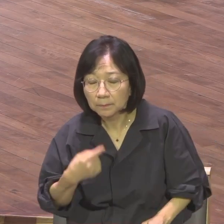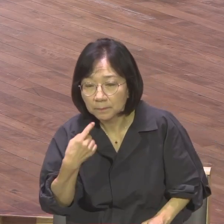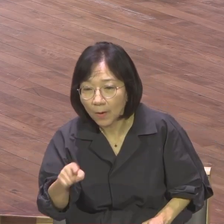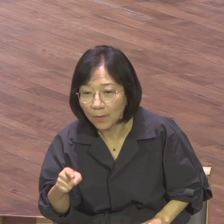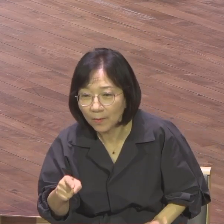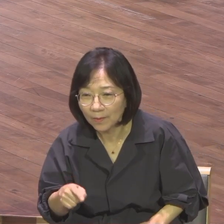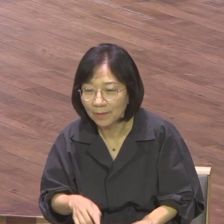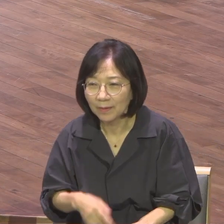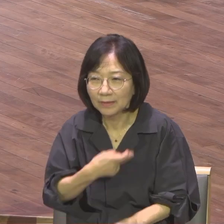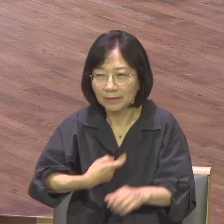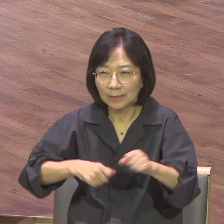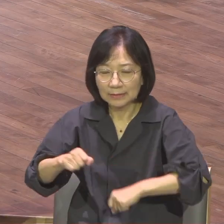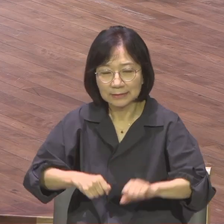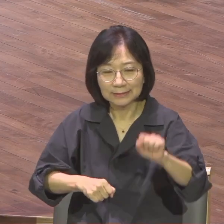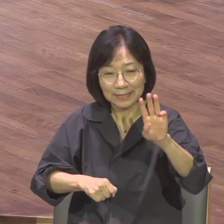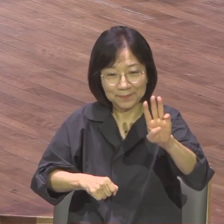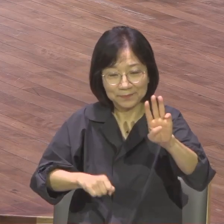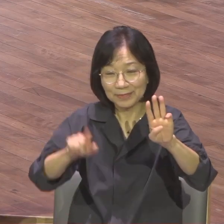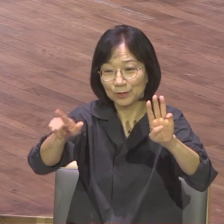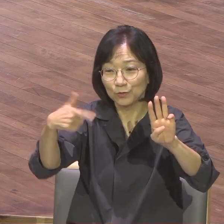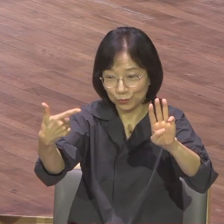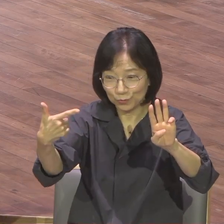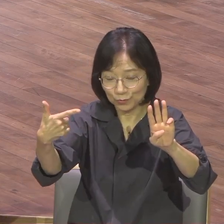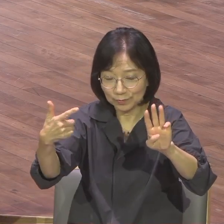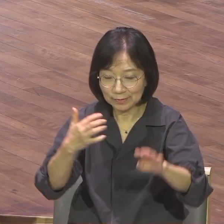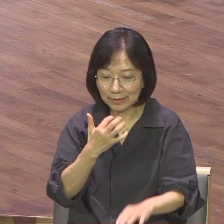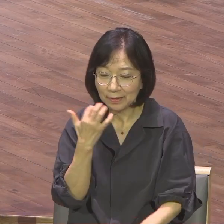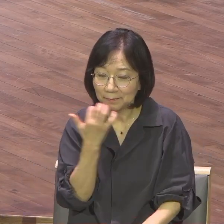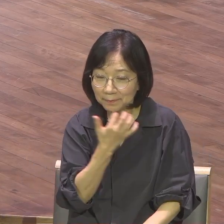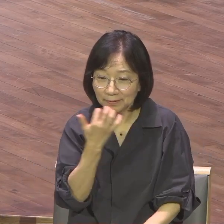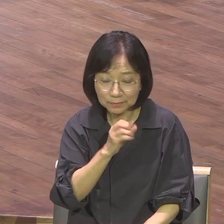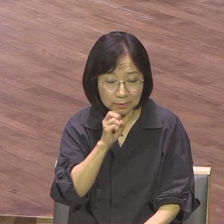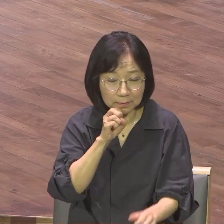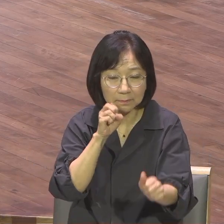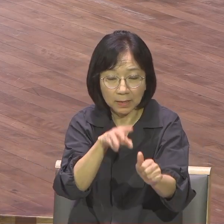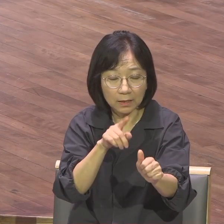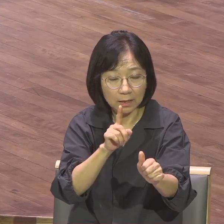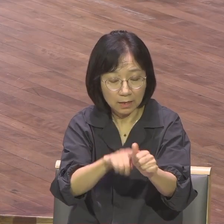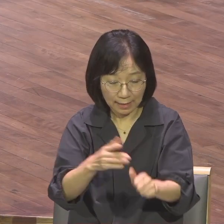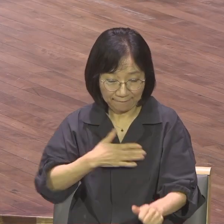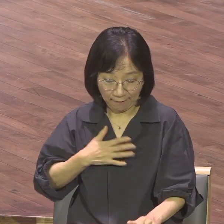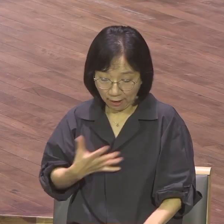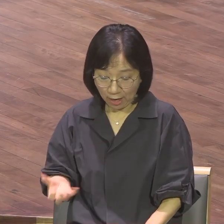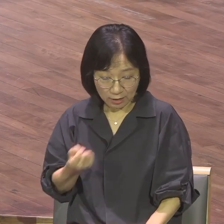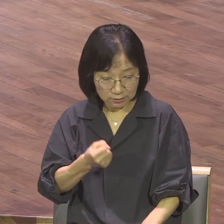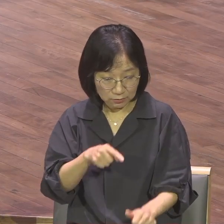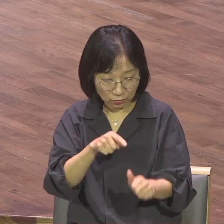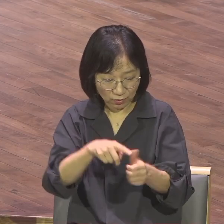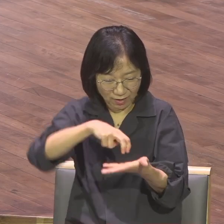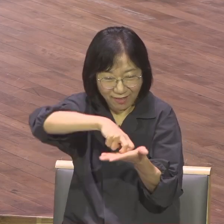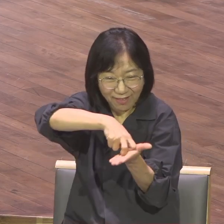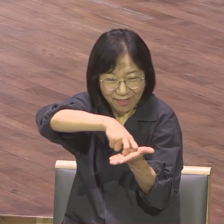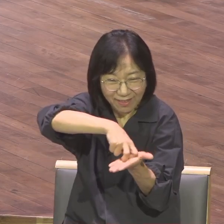4대행전 3장 6절에 보니까 베드로가 고백합니다. 내게 있는 것으로 너에게 준다. 그냥 지식적으로